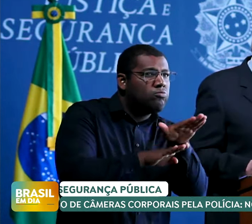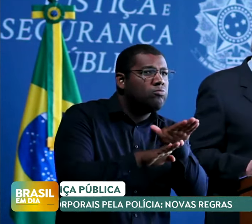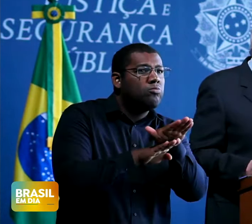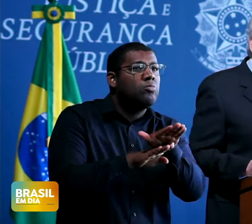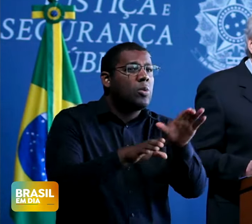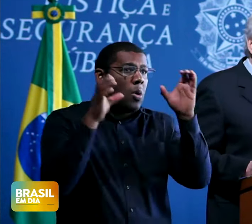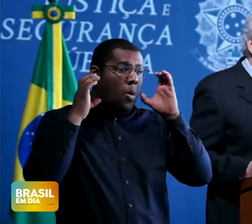levar ao suicídio.